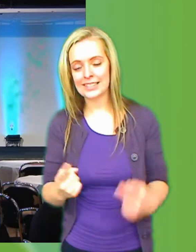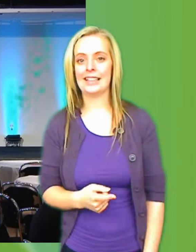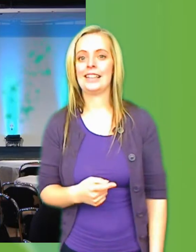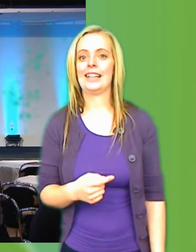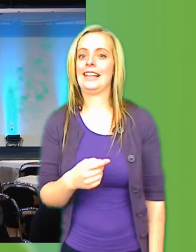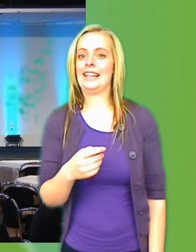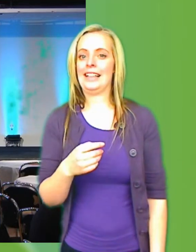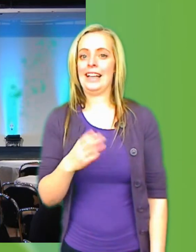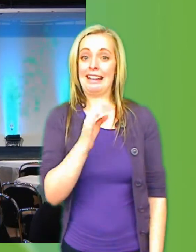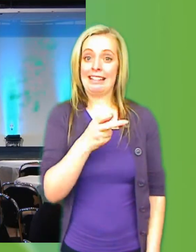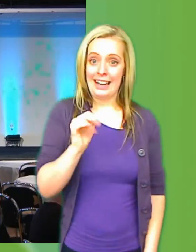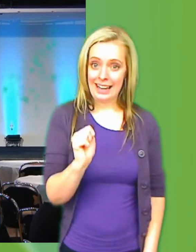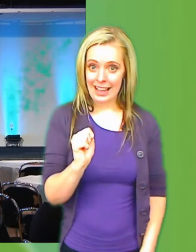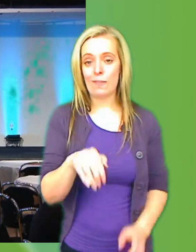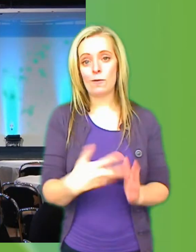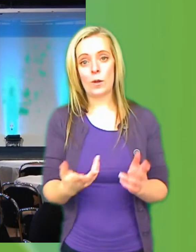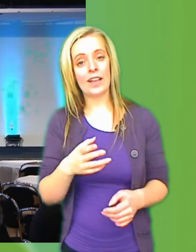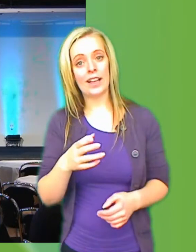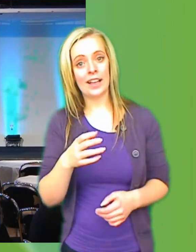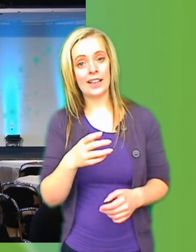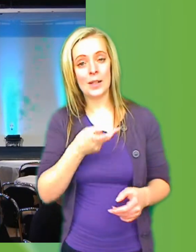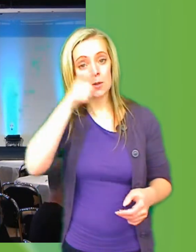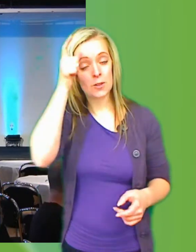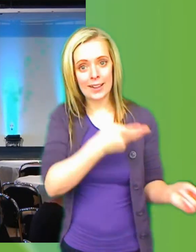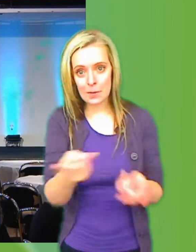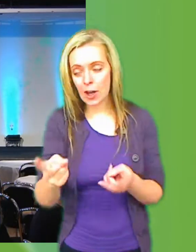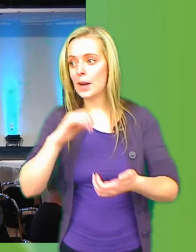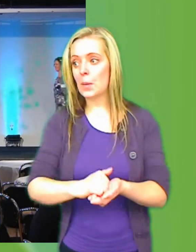Moderaterna, Desiree Liljevall från Socialdemokraterna. Välkomna upp!